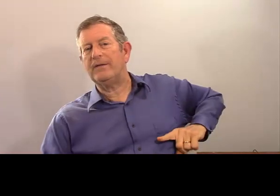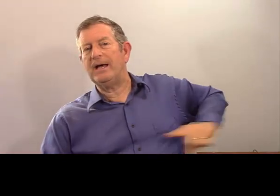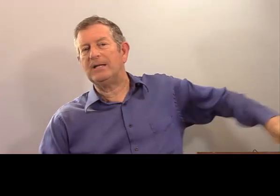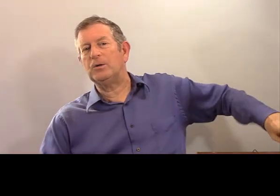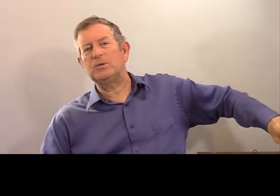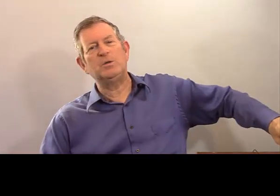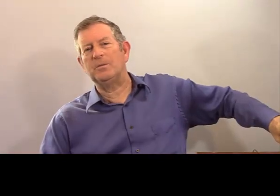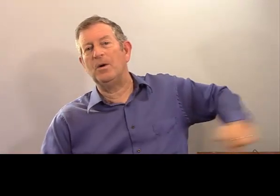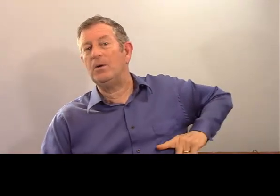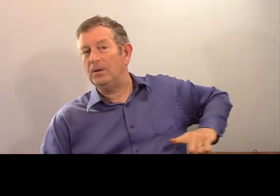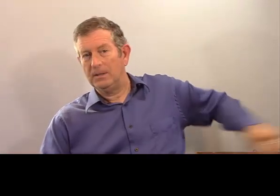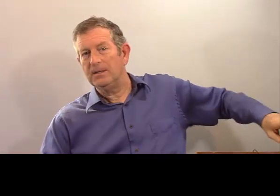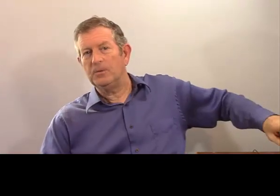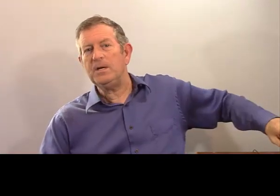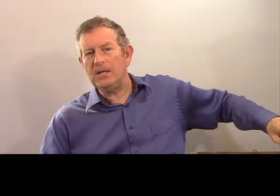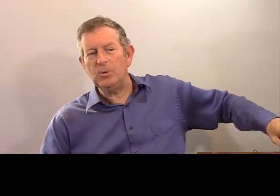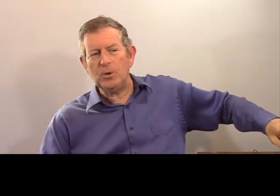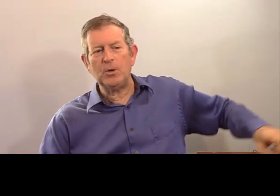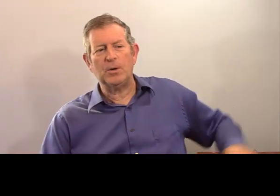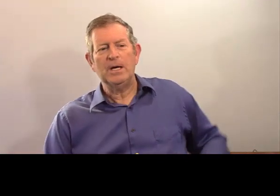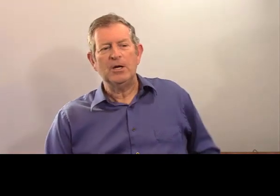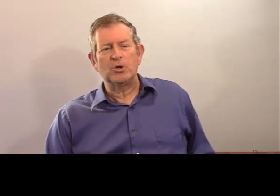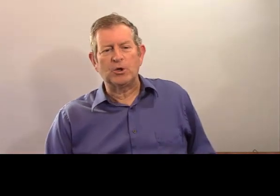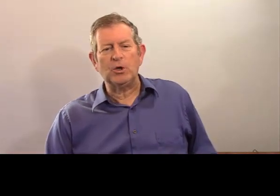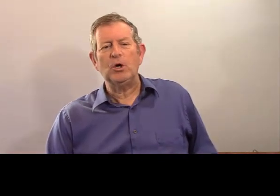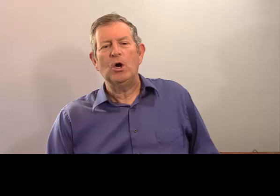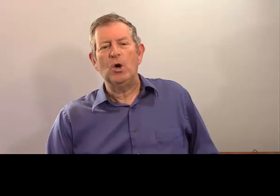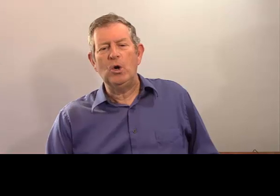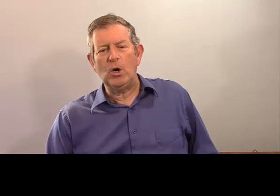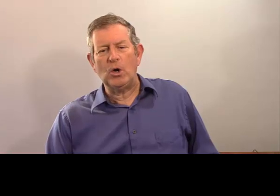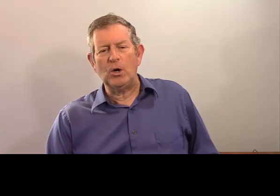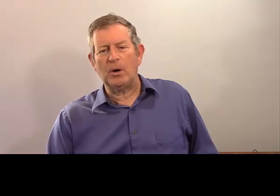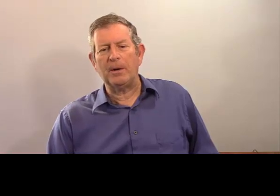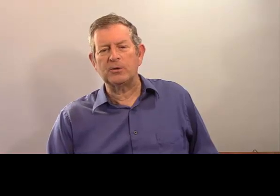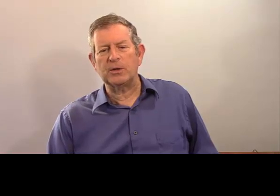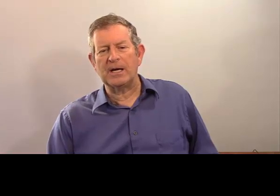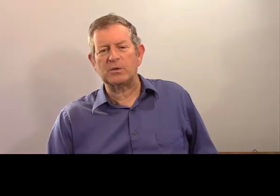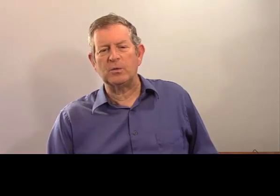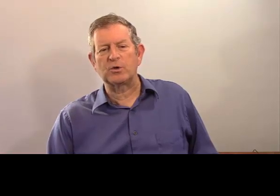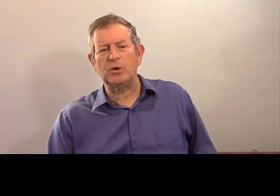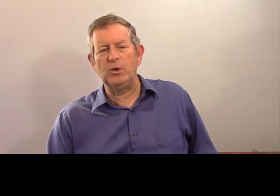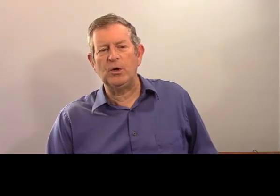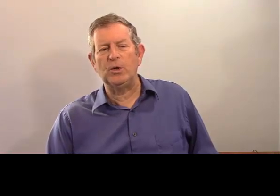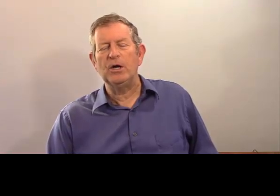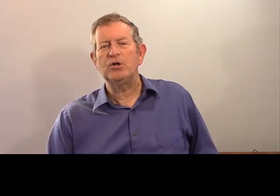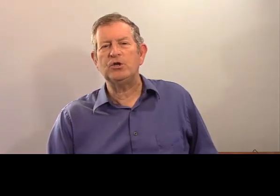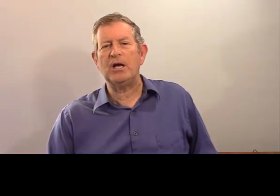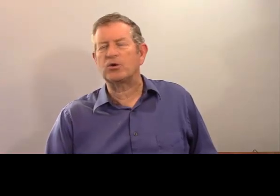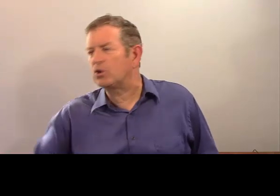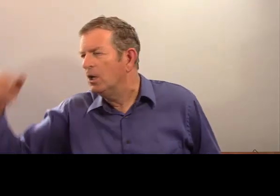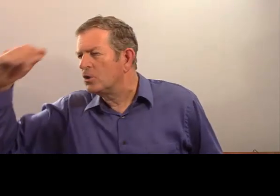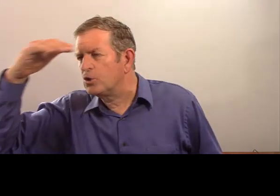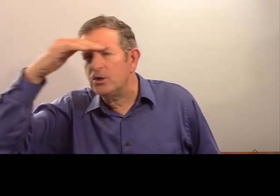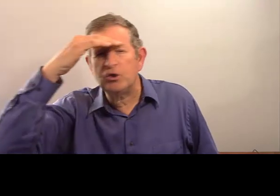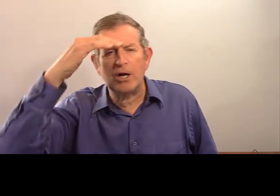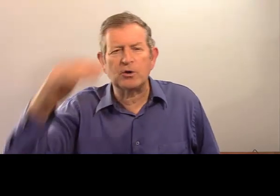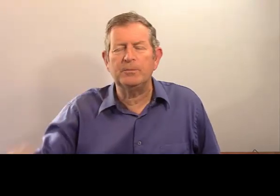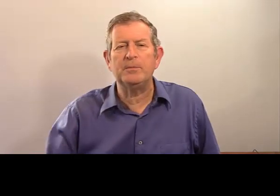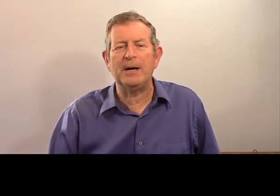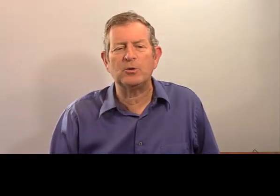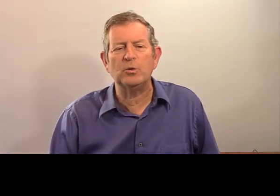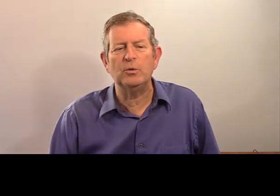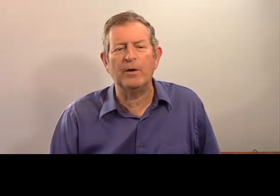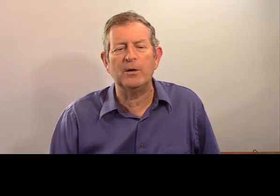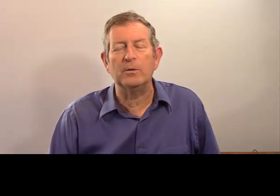Donc, ça va être sûrement... Oui, le. Je le... En parlant de ce garçon. Je le cherche. Je le